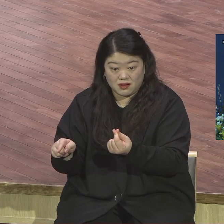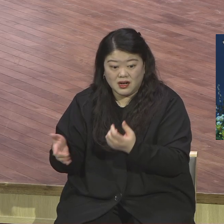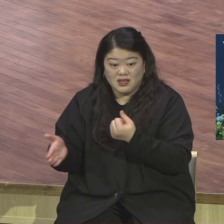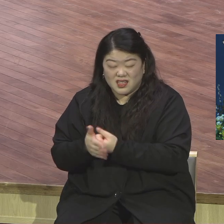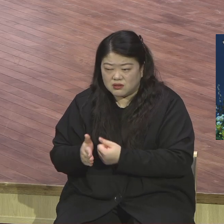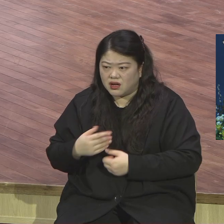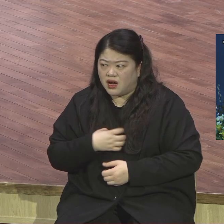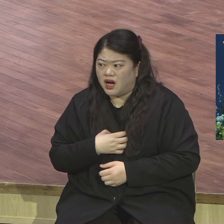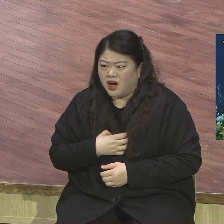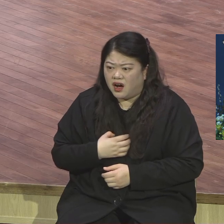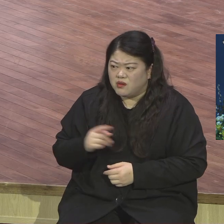말씀이에요.